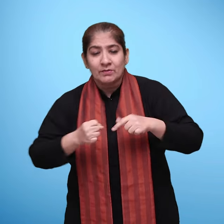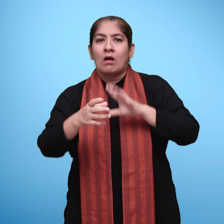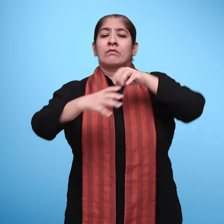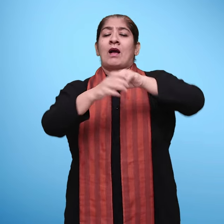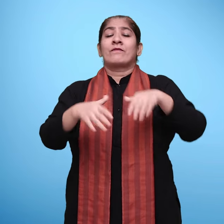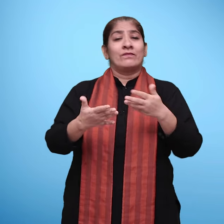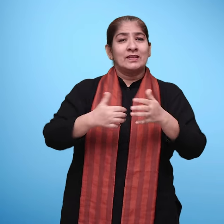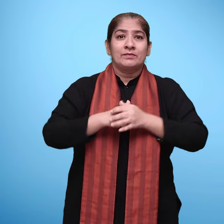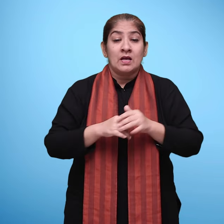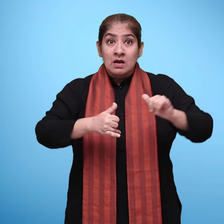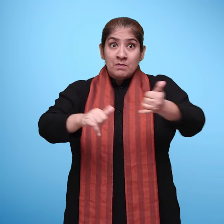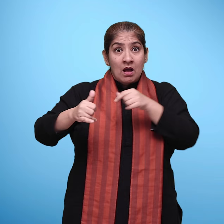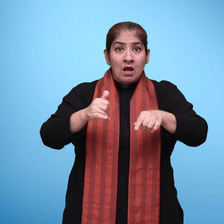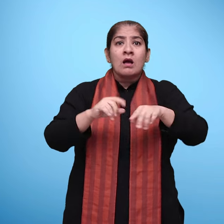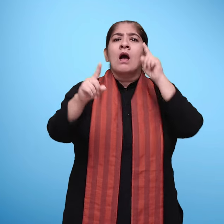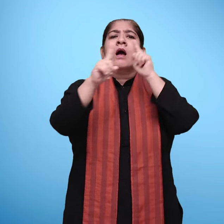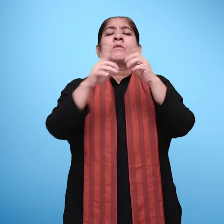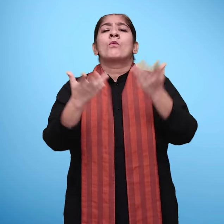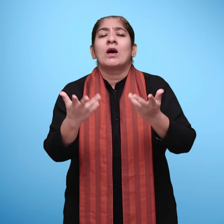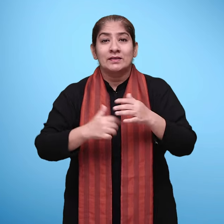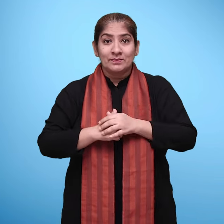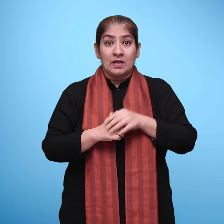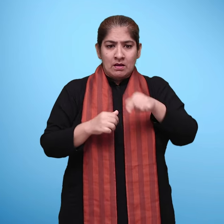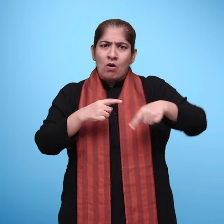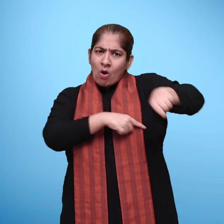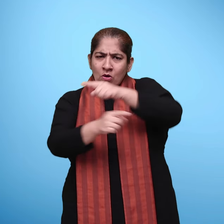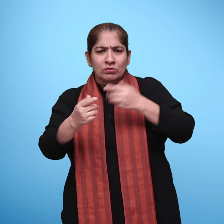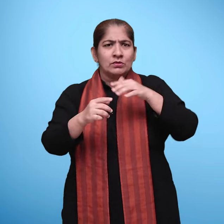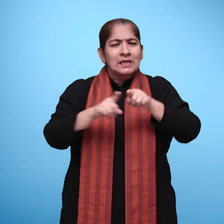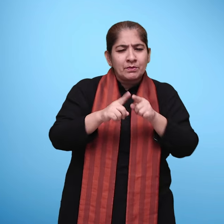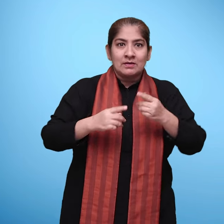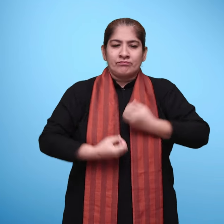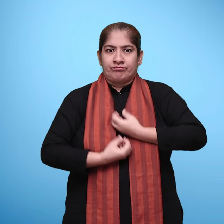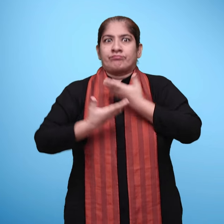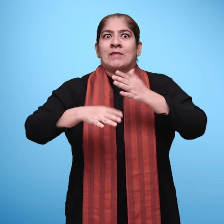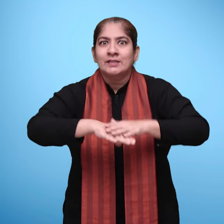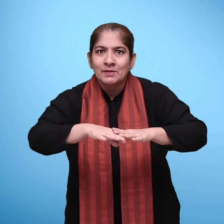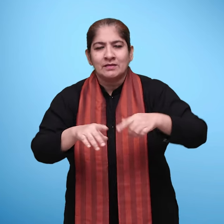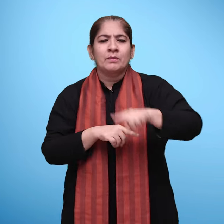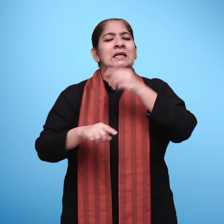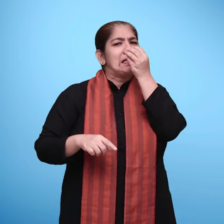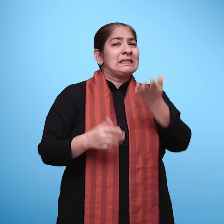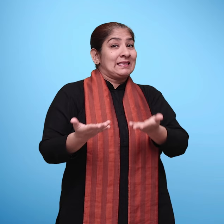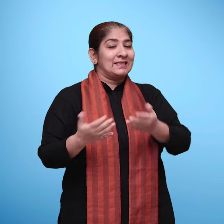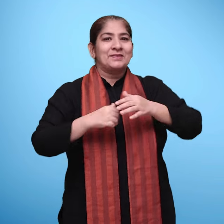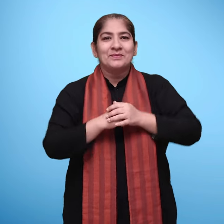खेल-खेल में निर्भीग अभिव्यक्ती करपाने के अवसर देने से बच्चों की जिजग खत्म होती है